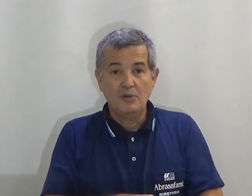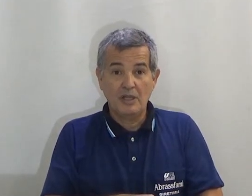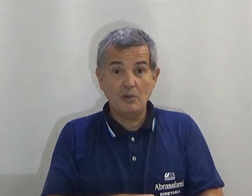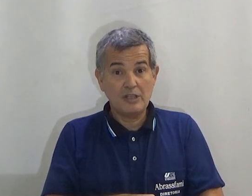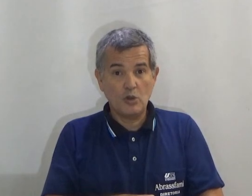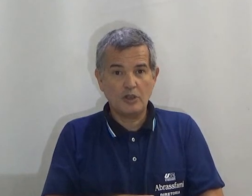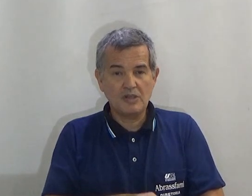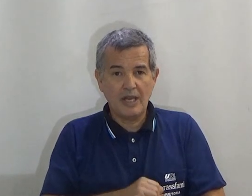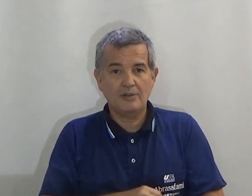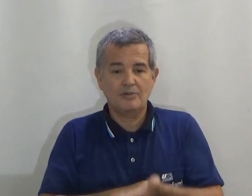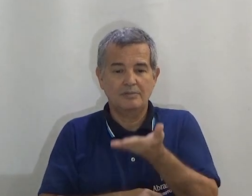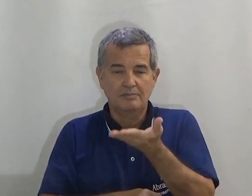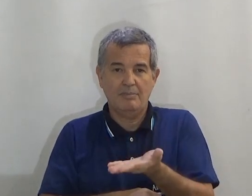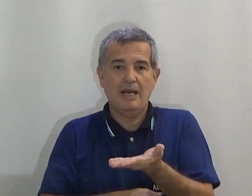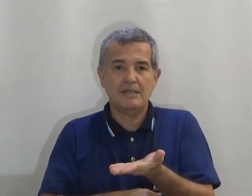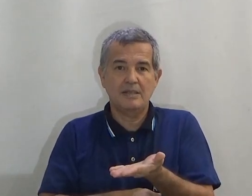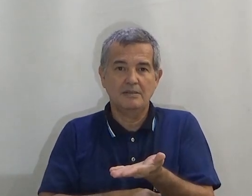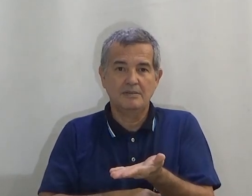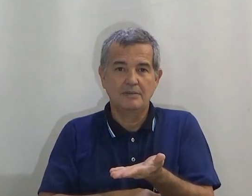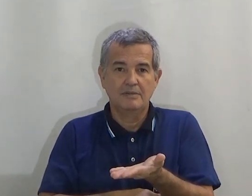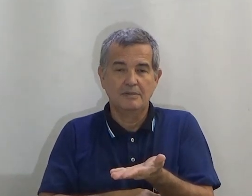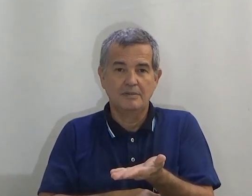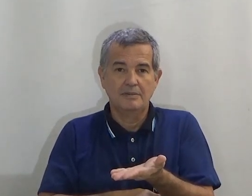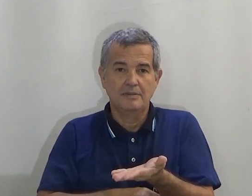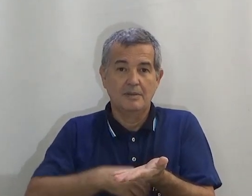Eu tenho este outro objeto. Base.